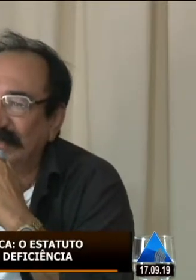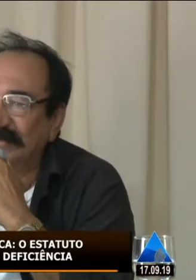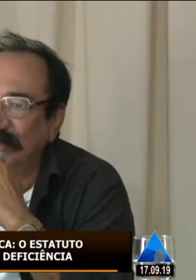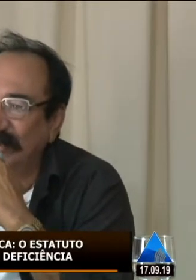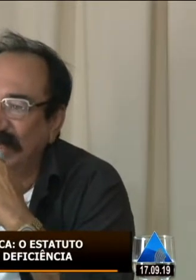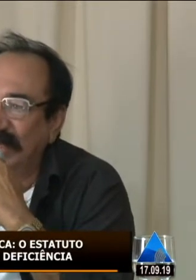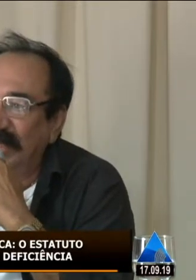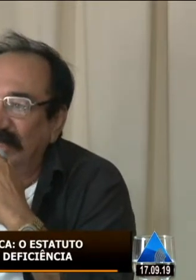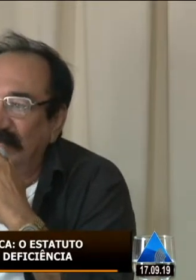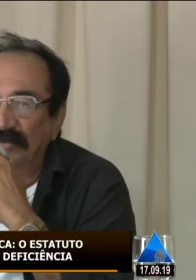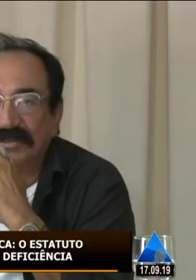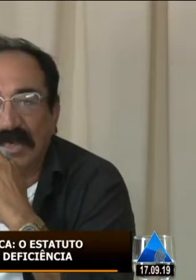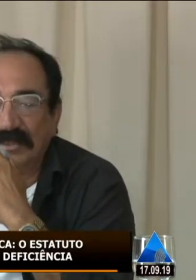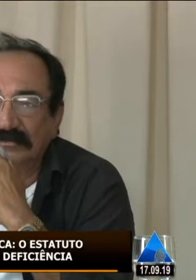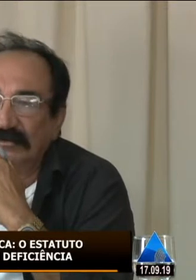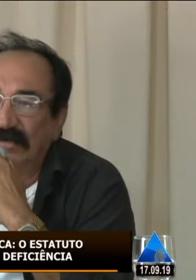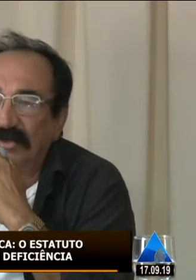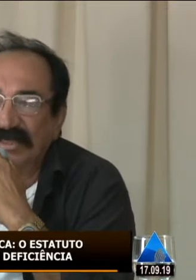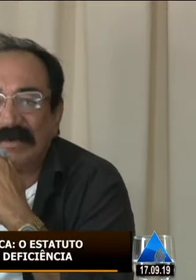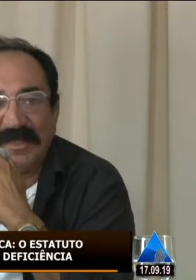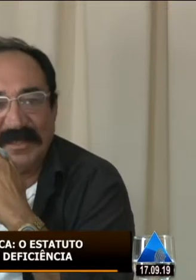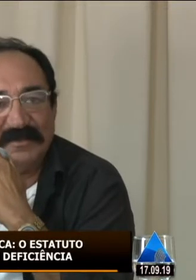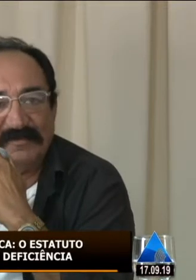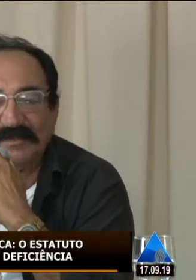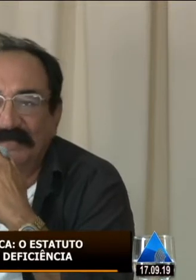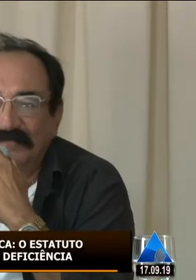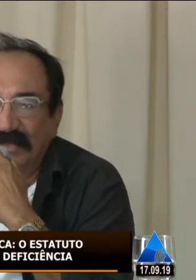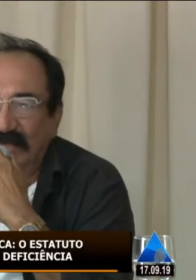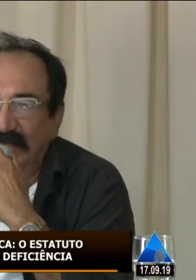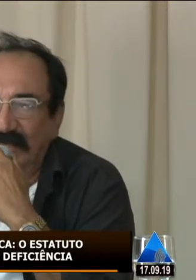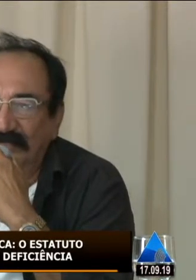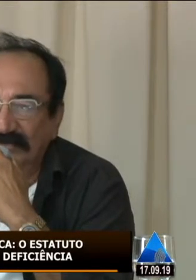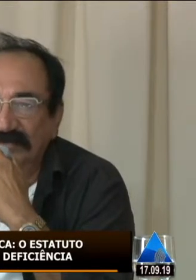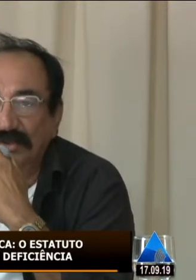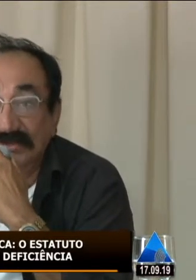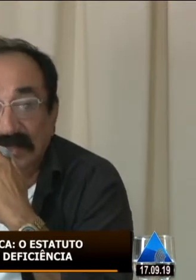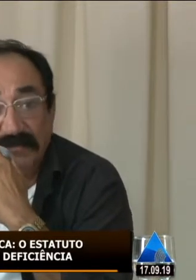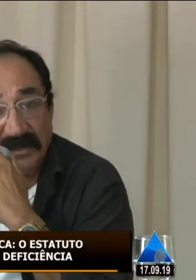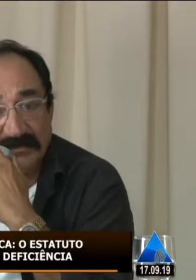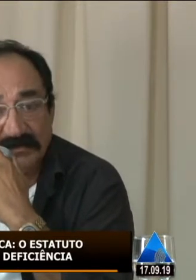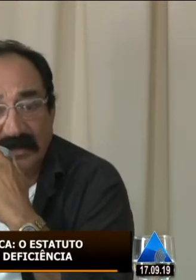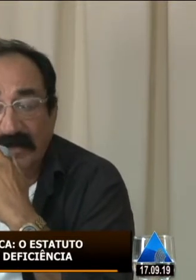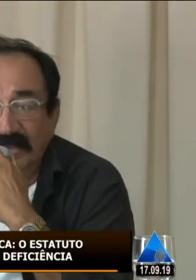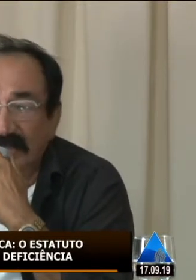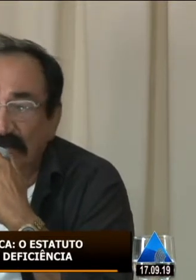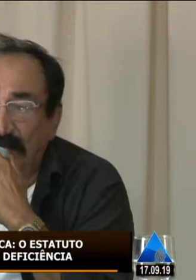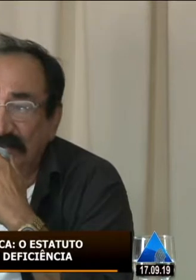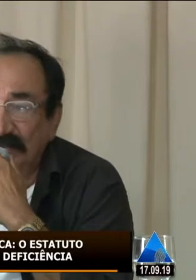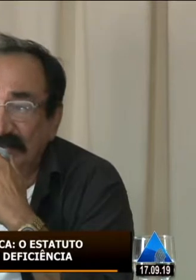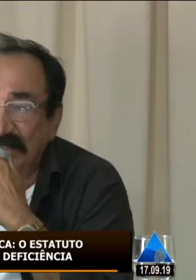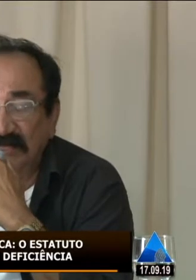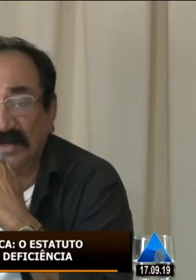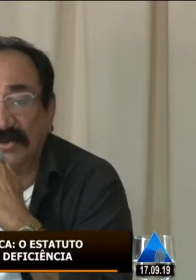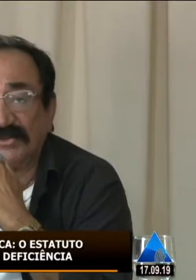40 anos nessa luta, buscando a melhoria da qualidade de vida do nosso segmento. E essa é uma